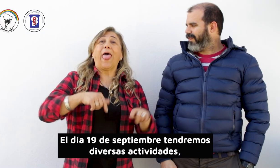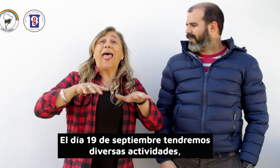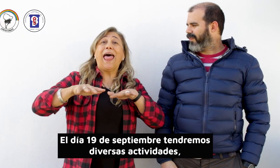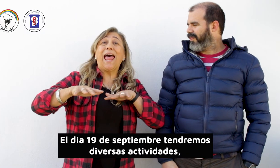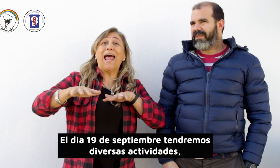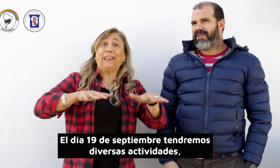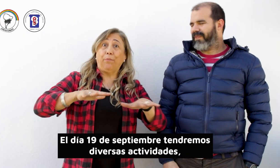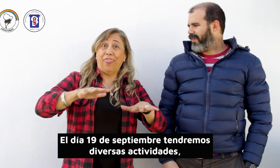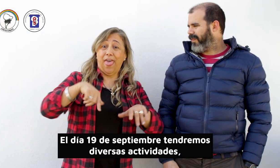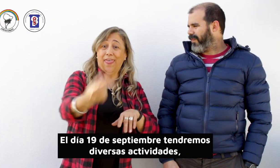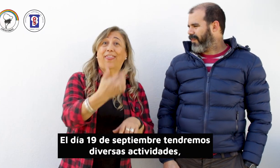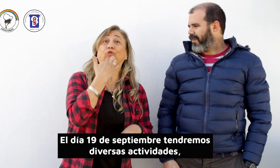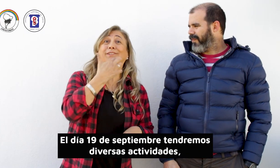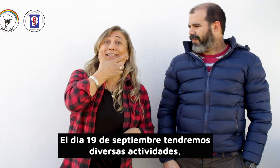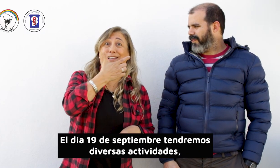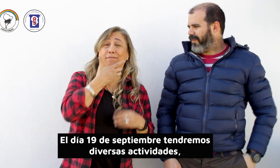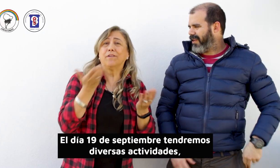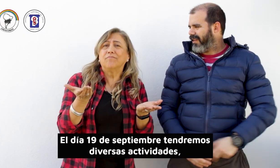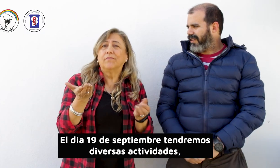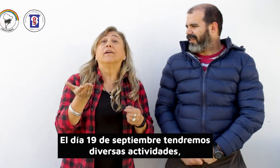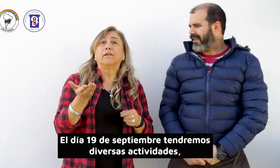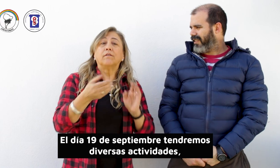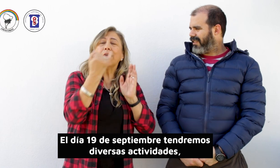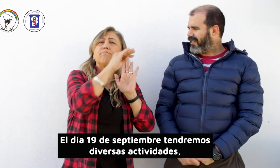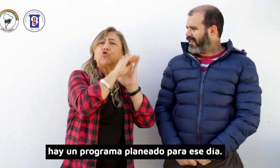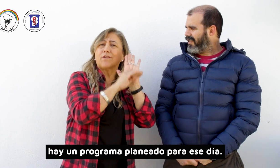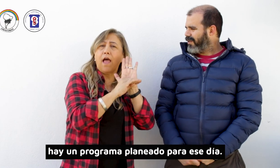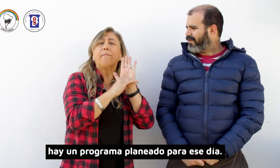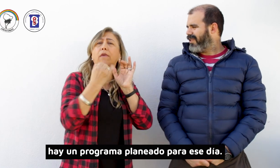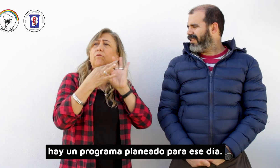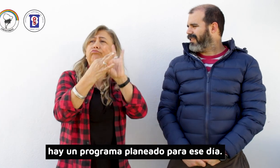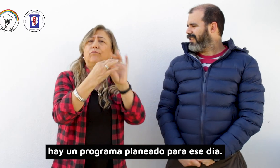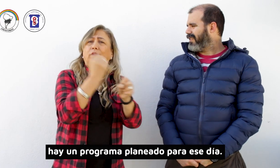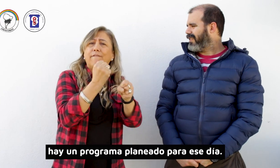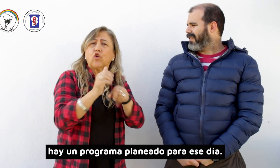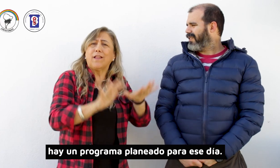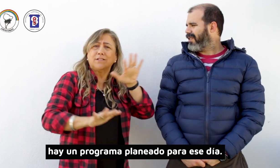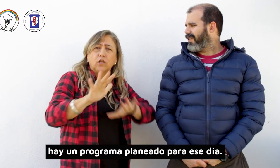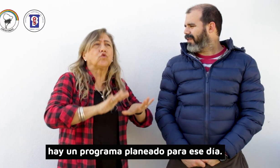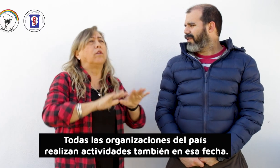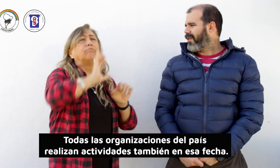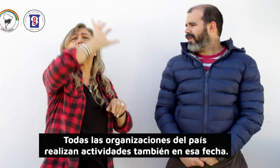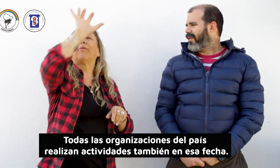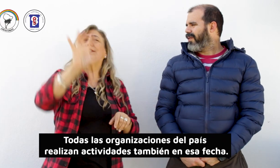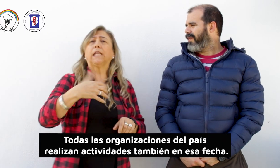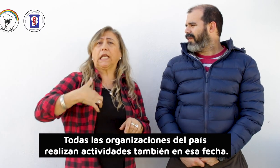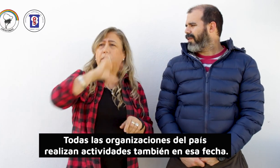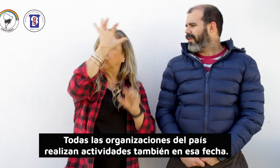El día 19 de septiembre tendremos diversas actividades. Hay un programa planeado para ese día. Todas las organizaciones del